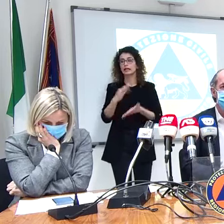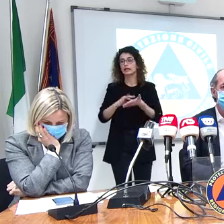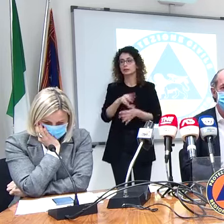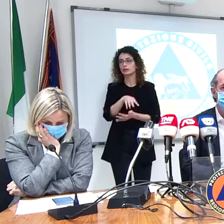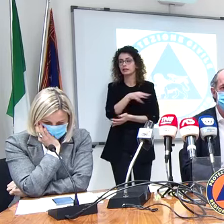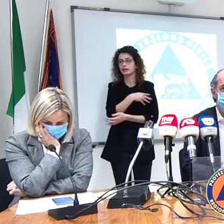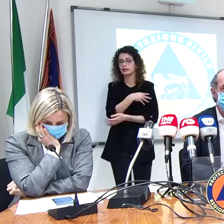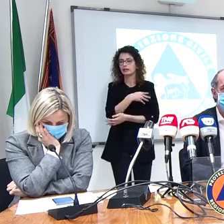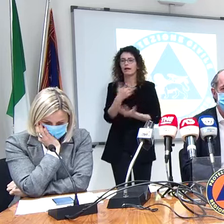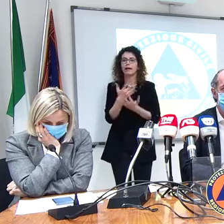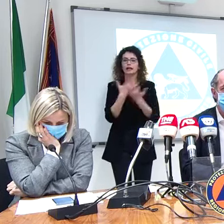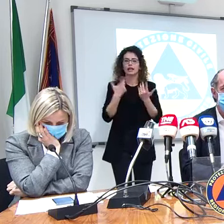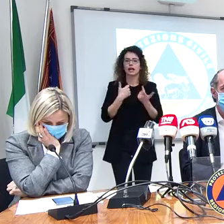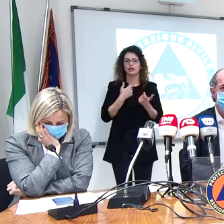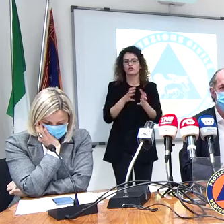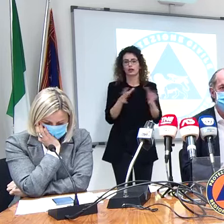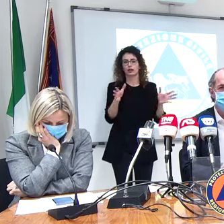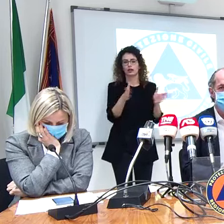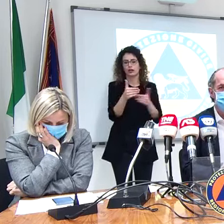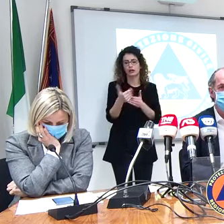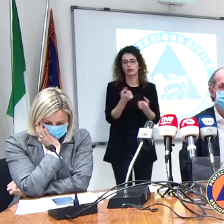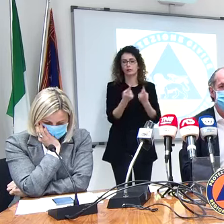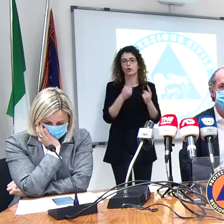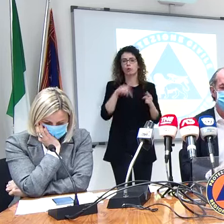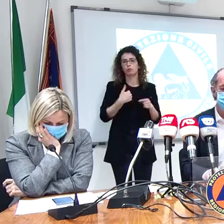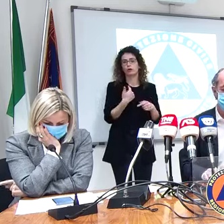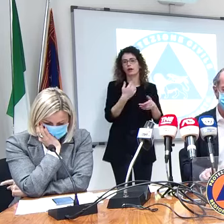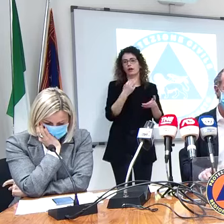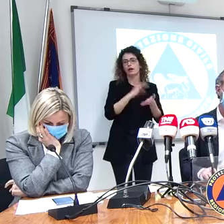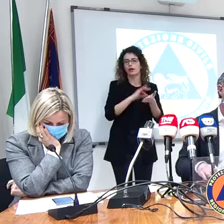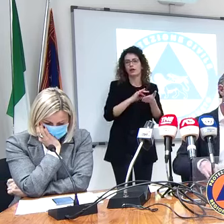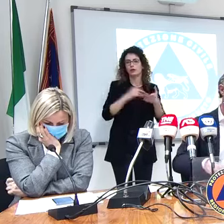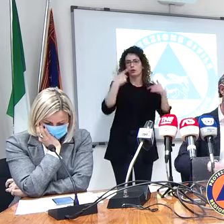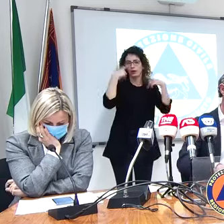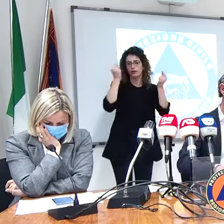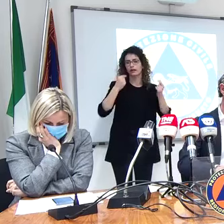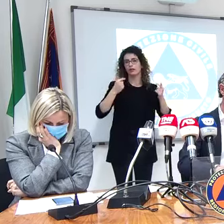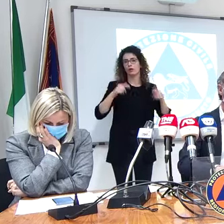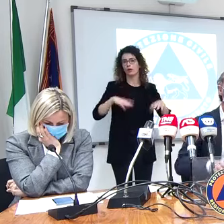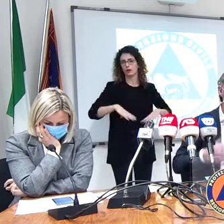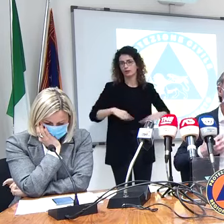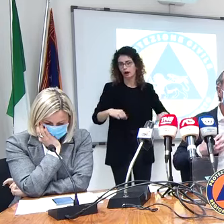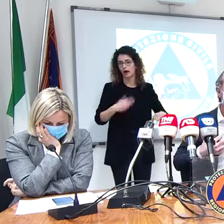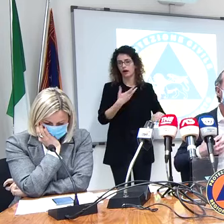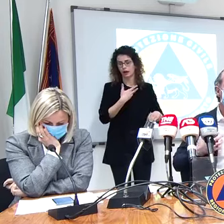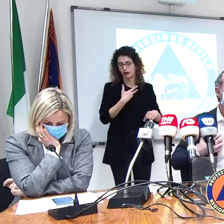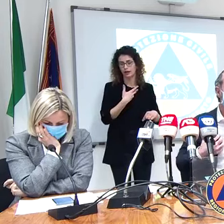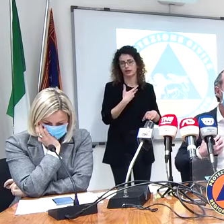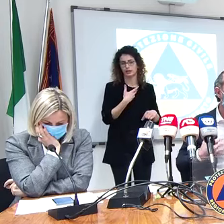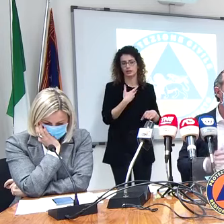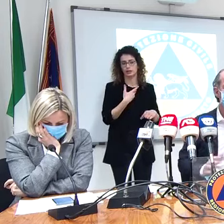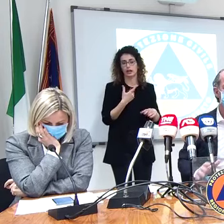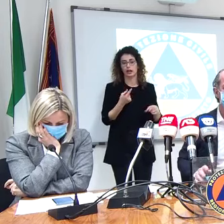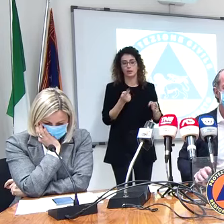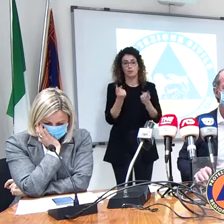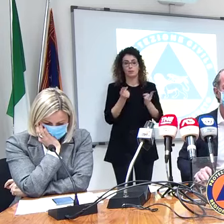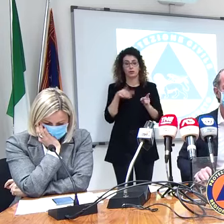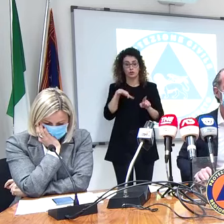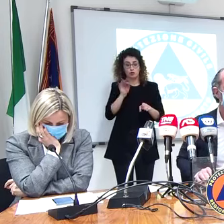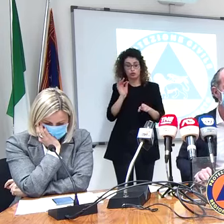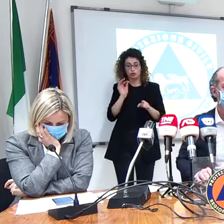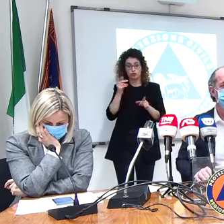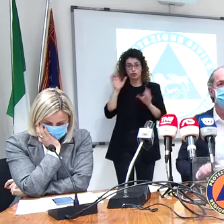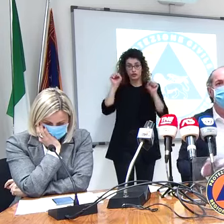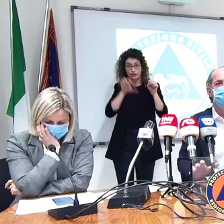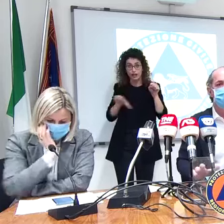contagio c'è i focolai ce li abbiamo anche gli elementari questo è poco ma sicuro negli asili però noi quando è toccato a noi a decidere abbiamo deciso così